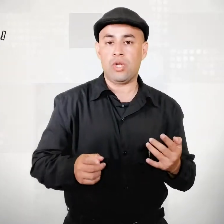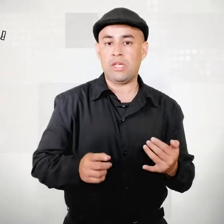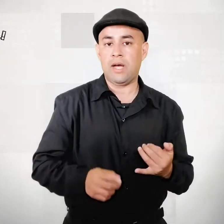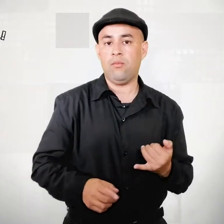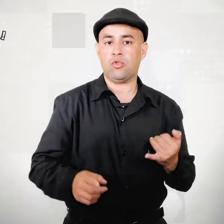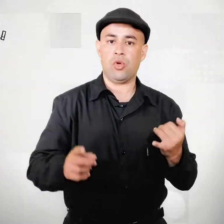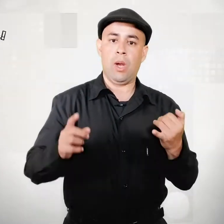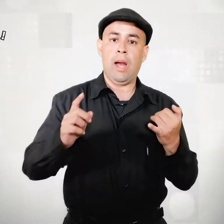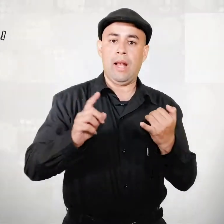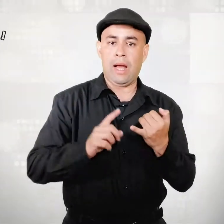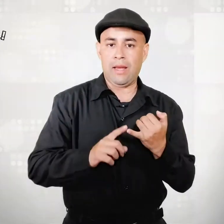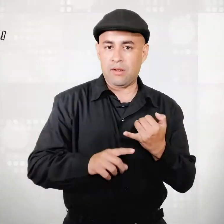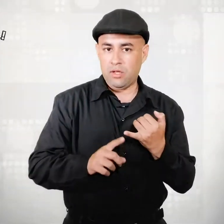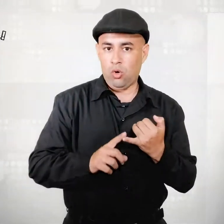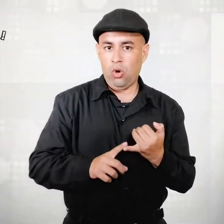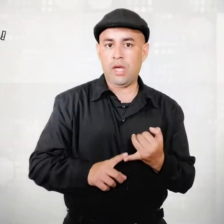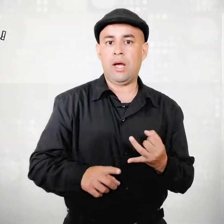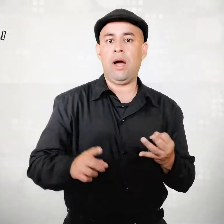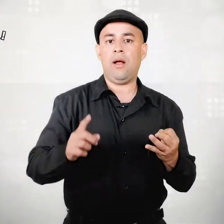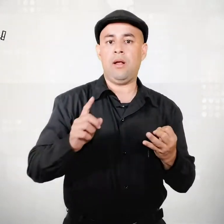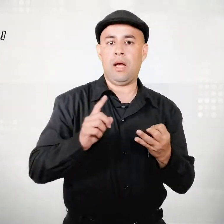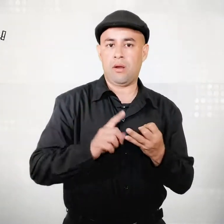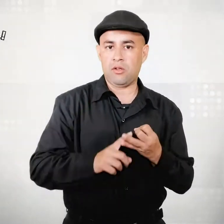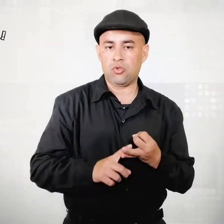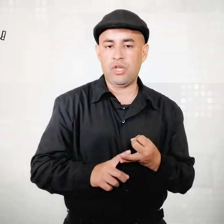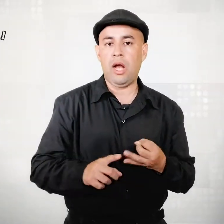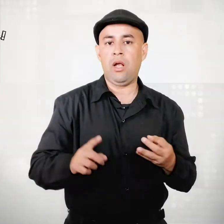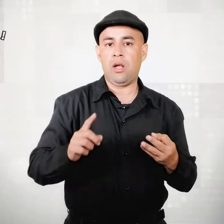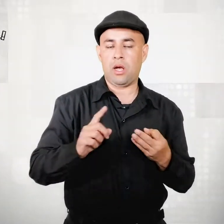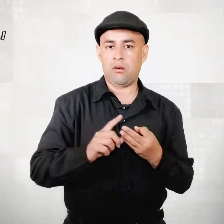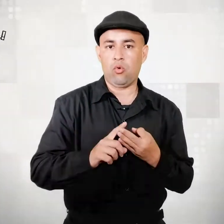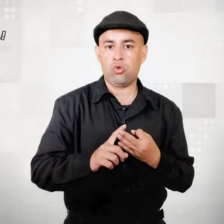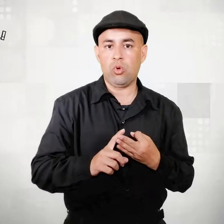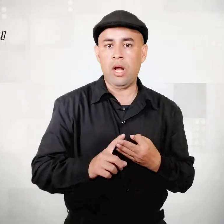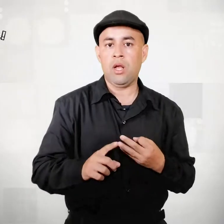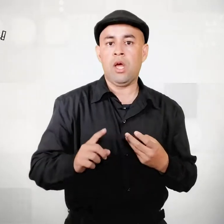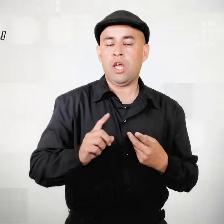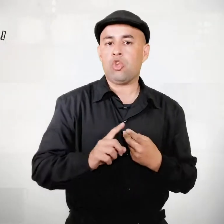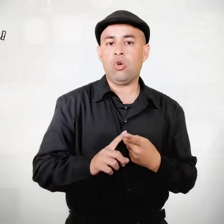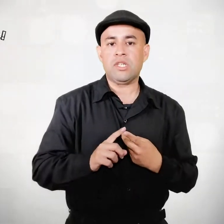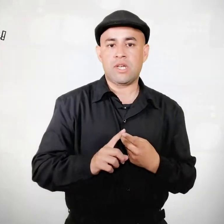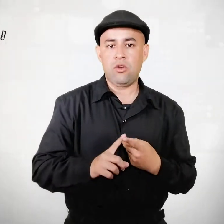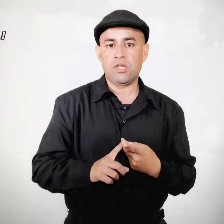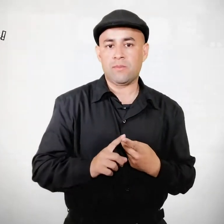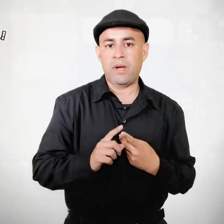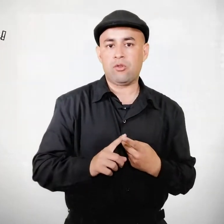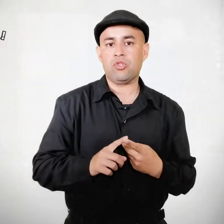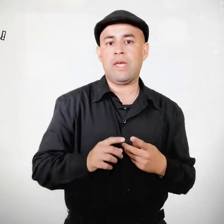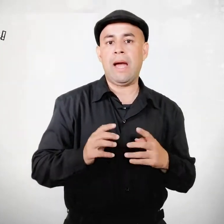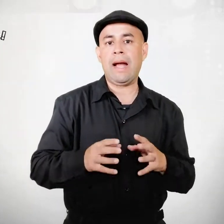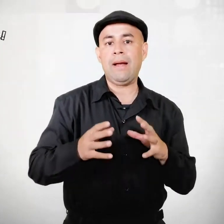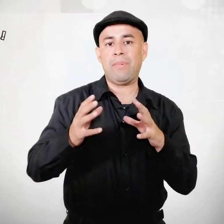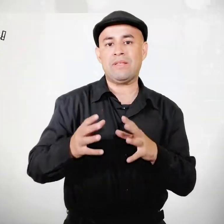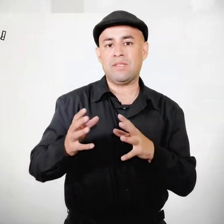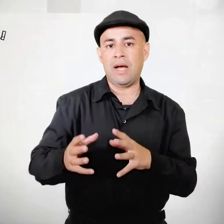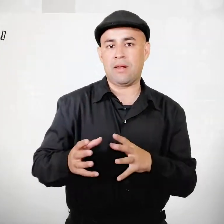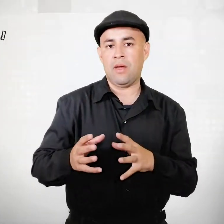utilizamos la guerra psicológica, la guerra social, la guerra cultural y todos aquellos aspectos que hagan pensar